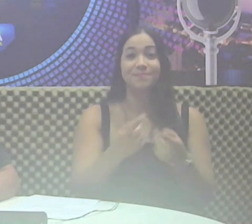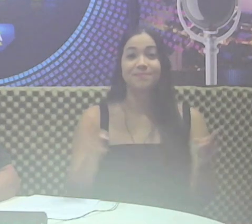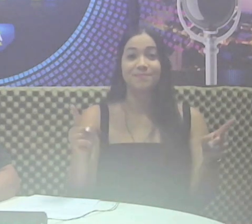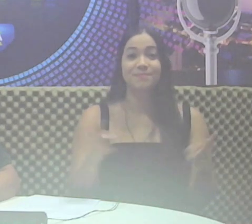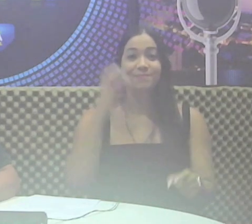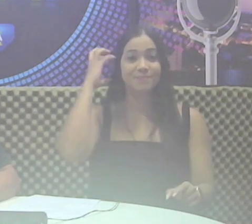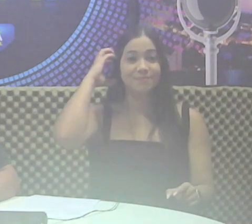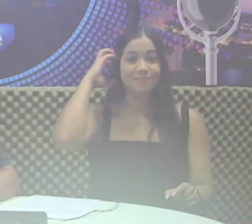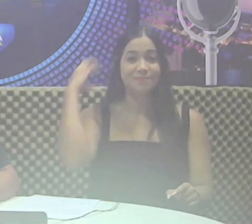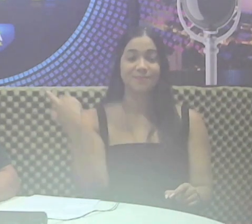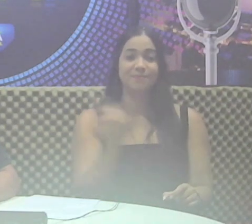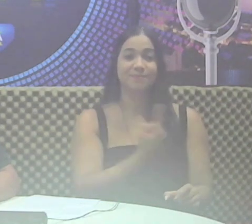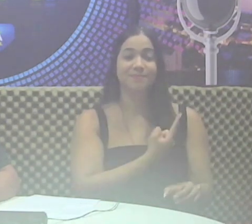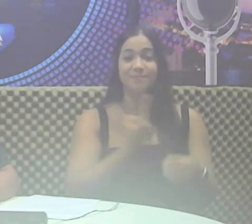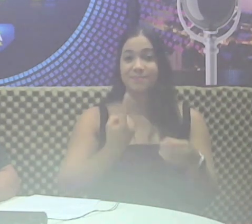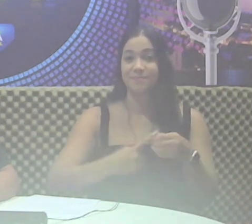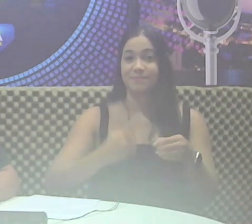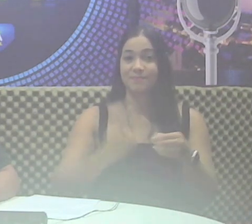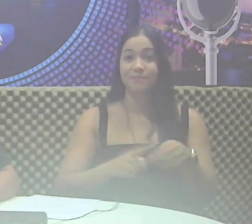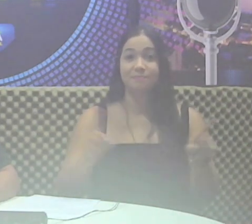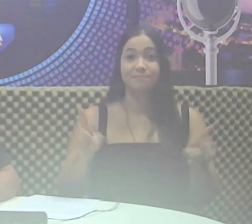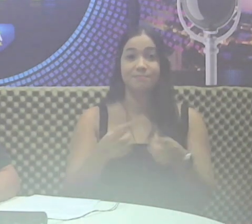Rádio Nossa Cidade